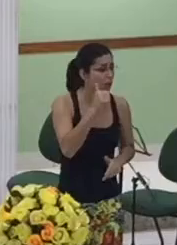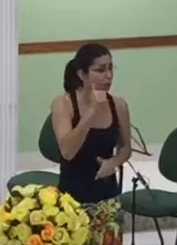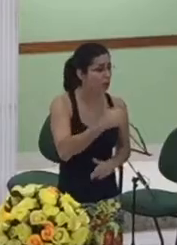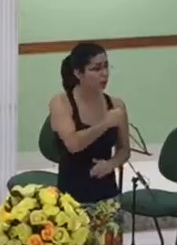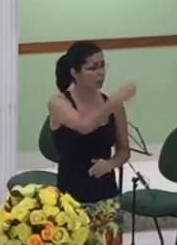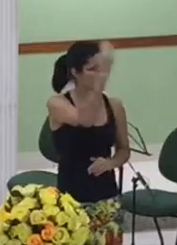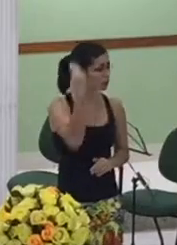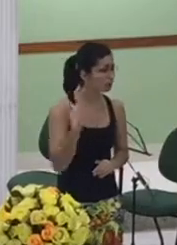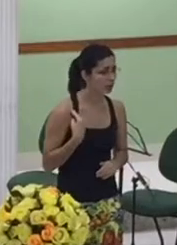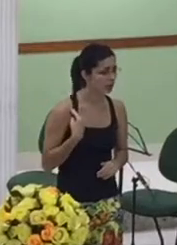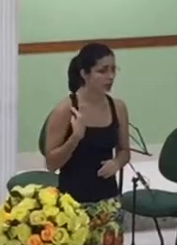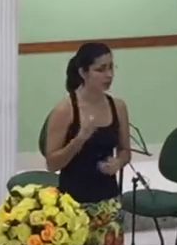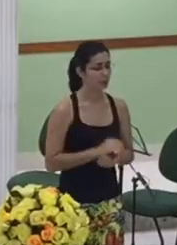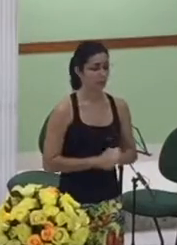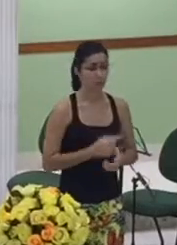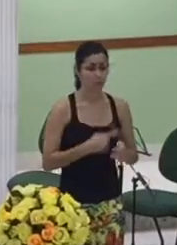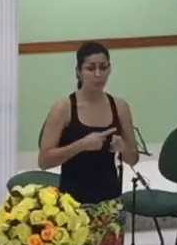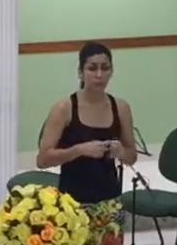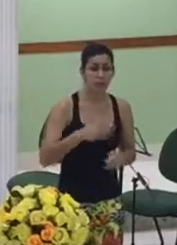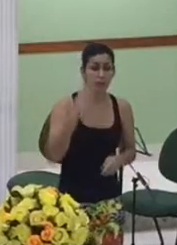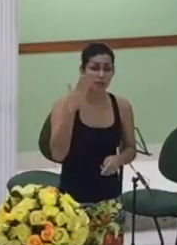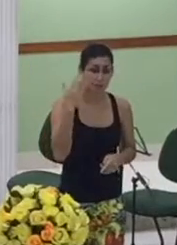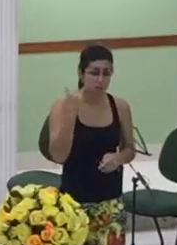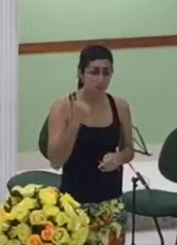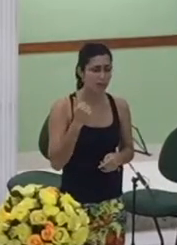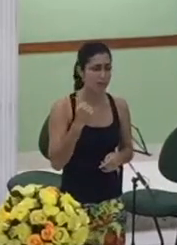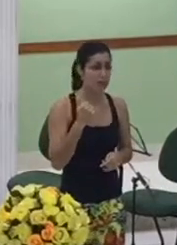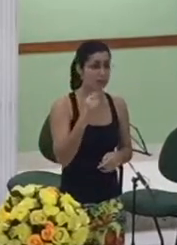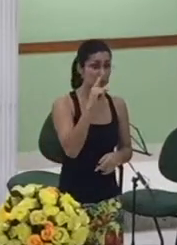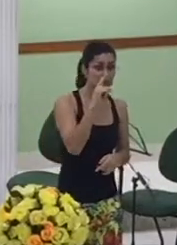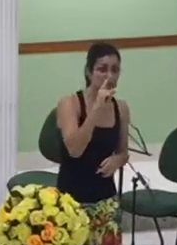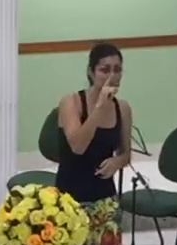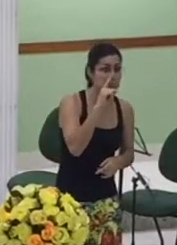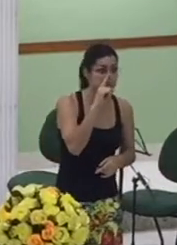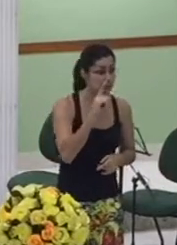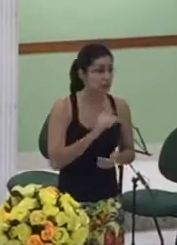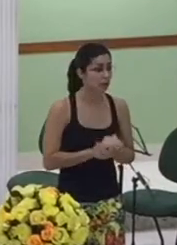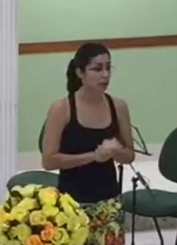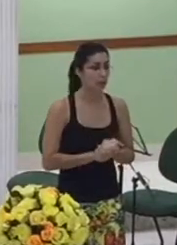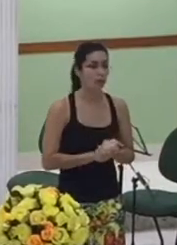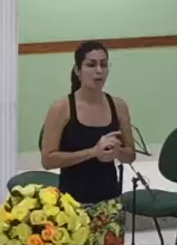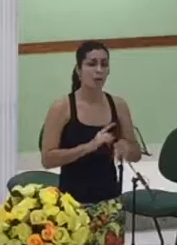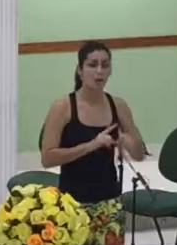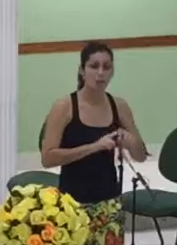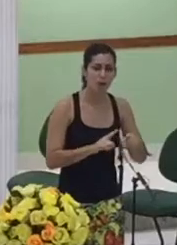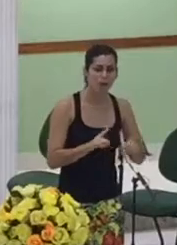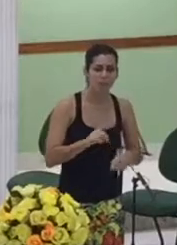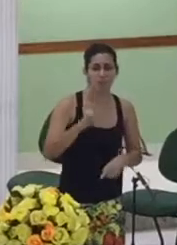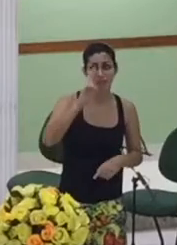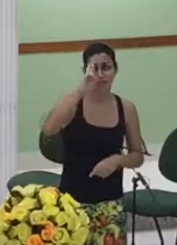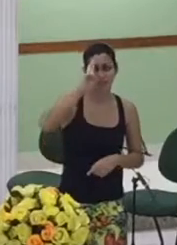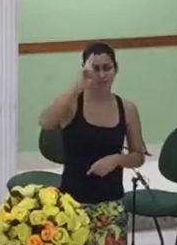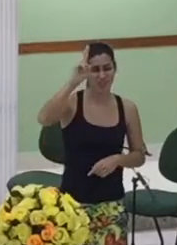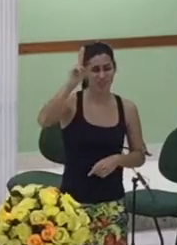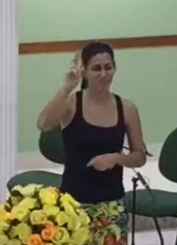sabendo que apesar dos perigos o senhor tem uma grande bênção sobre a vida de vocês